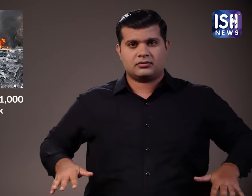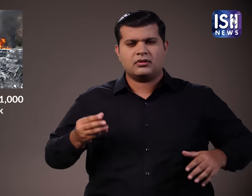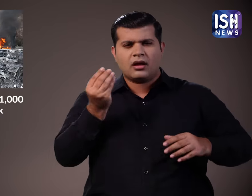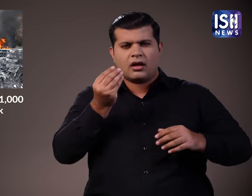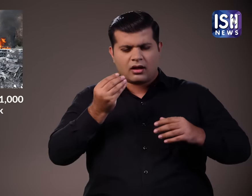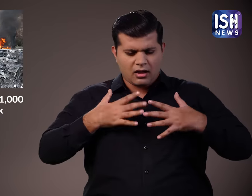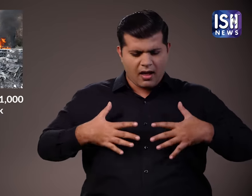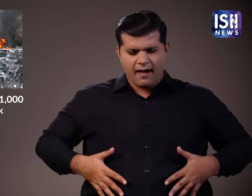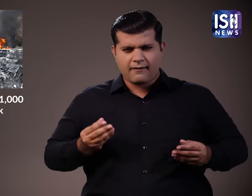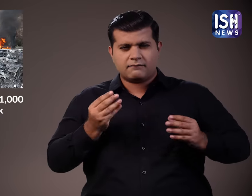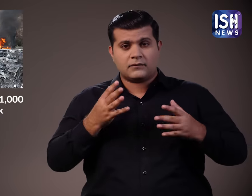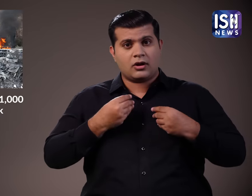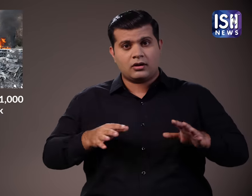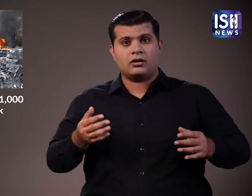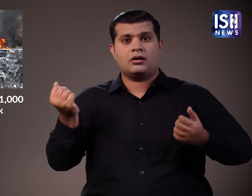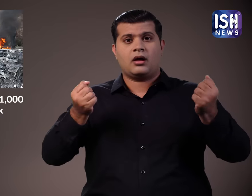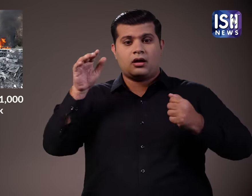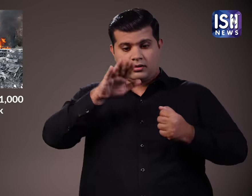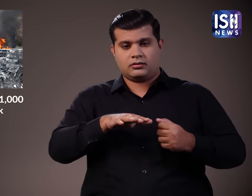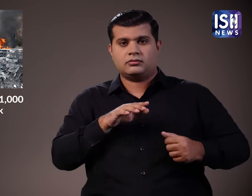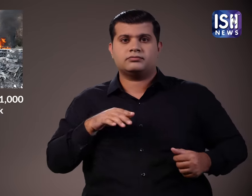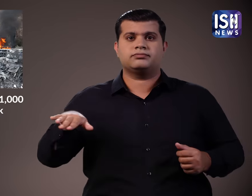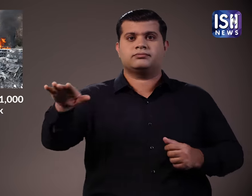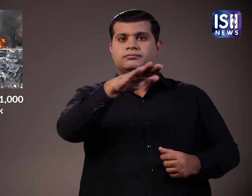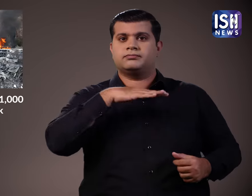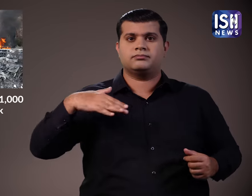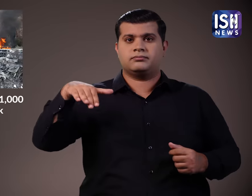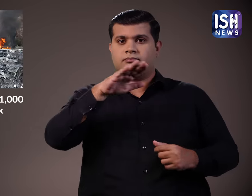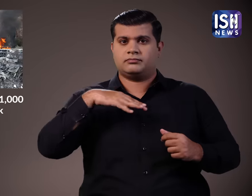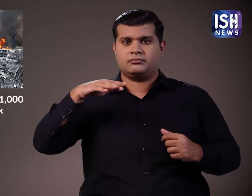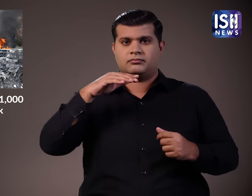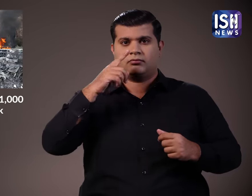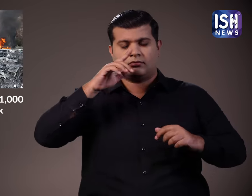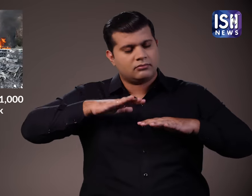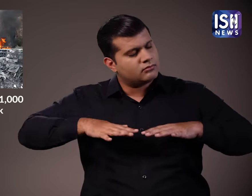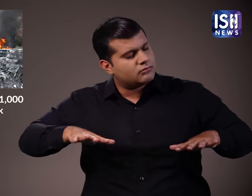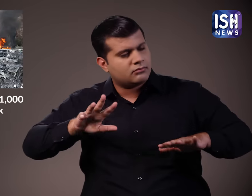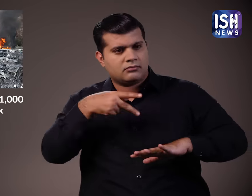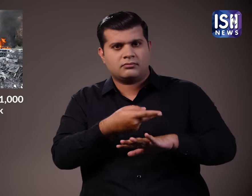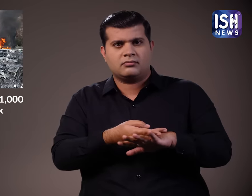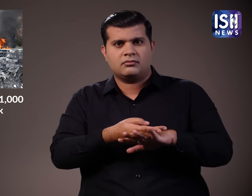शहर के चारों और नगण गुमाया।